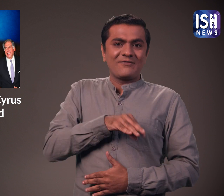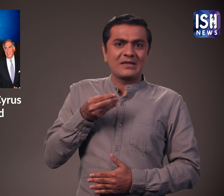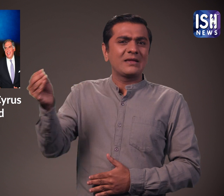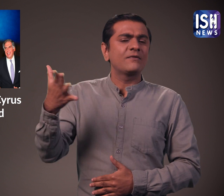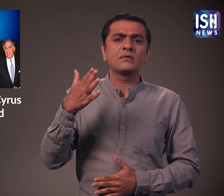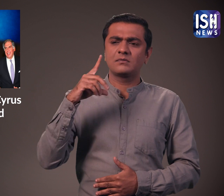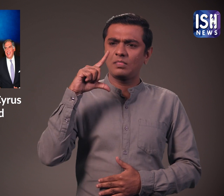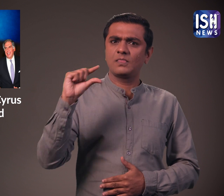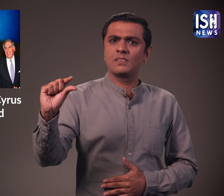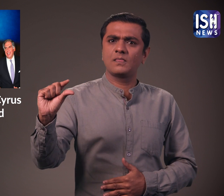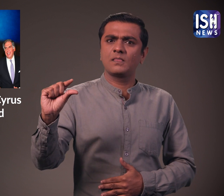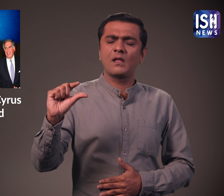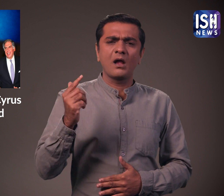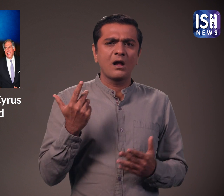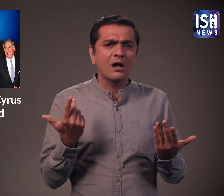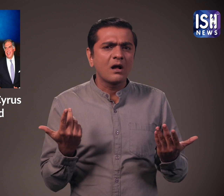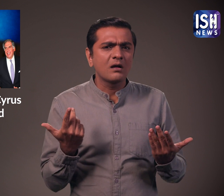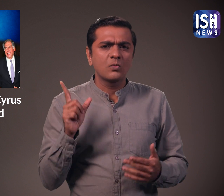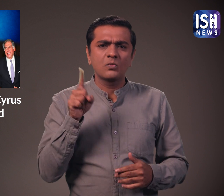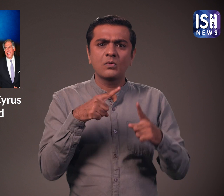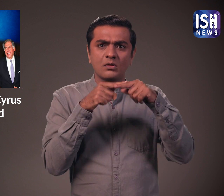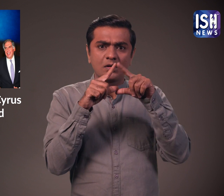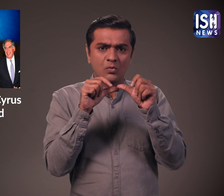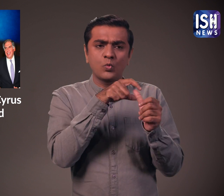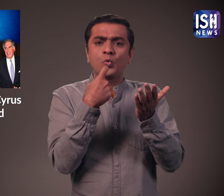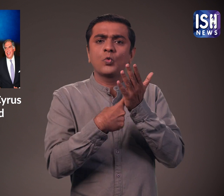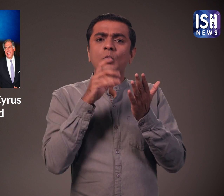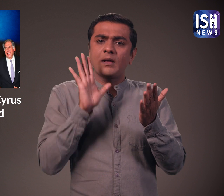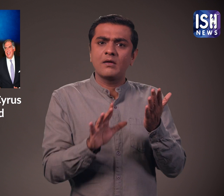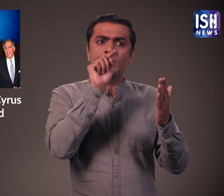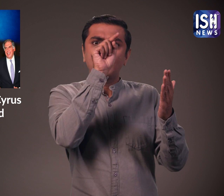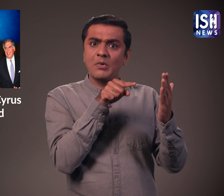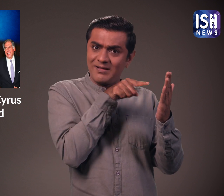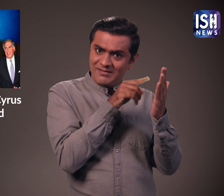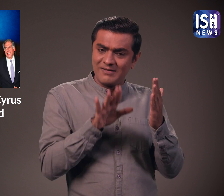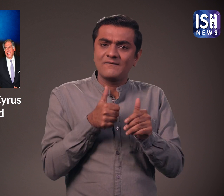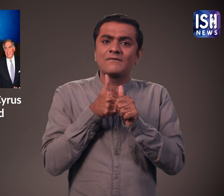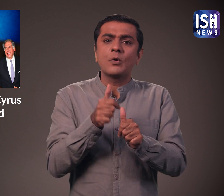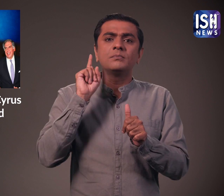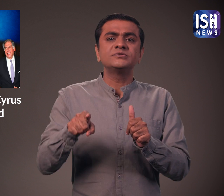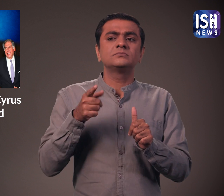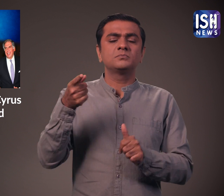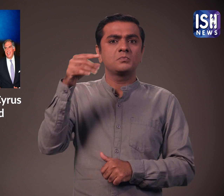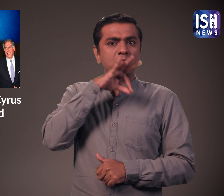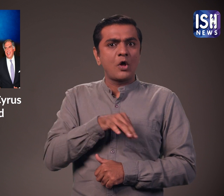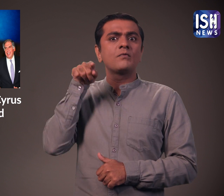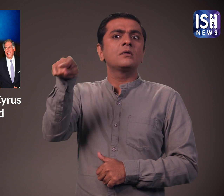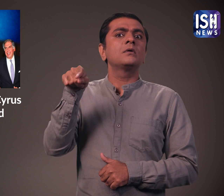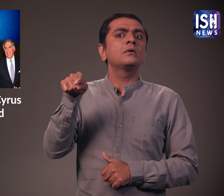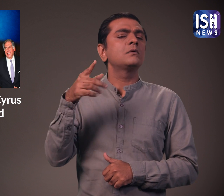वाले रिटर्न में कमी आई पहले टाटा संस मुनाफ़ा कमाता था और शेर धारकों को भी उतना ही फायदा होता था यह